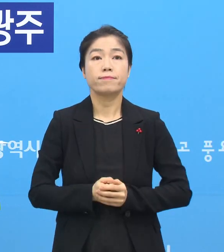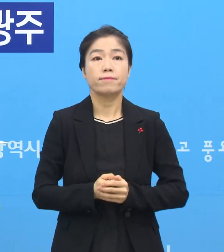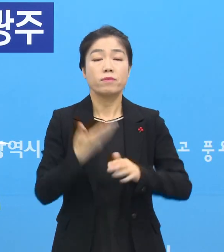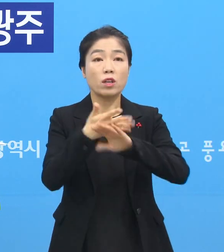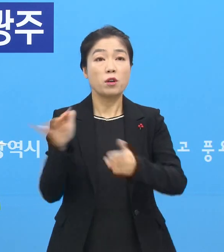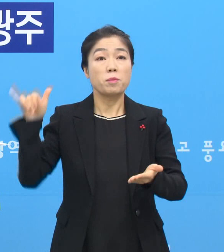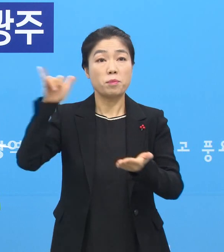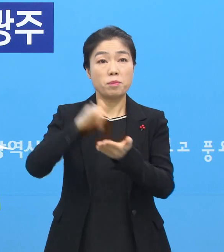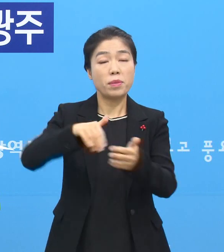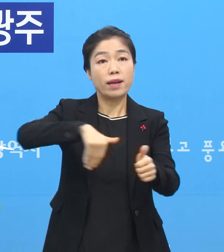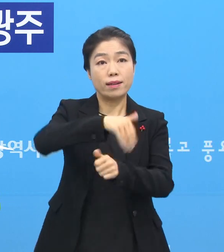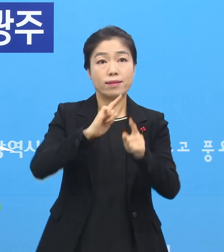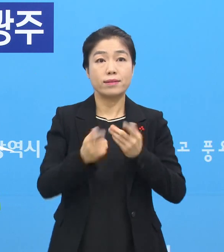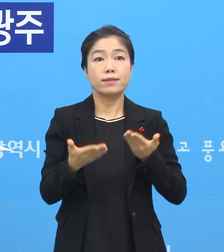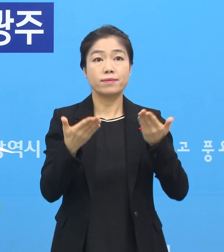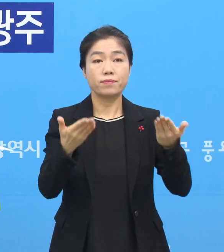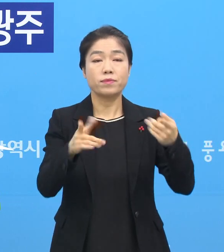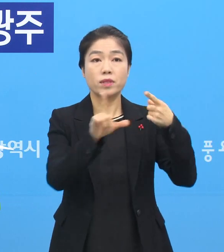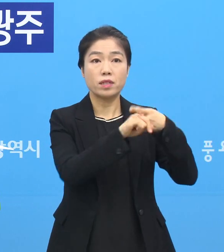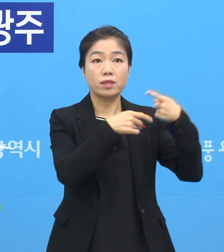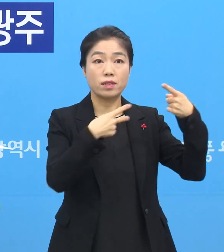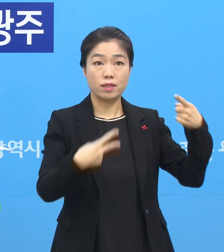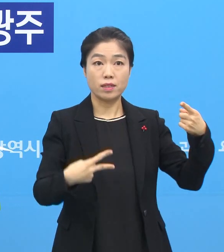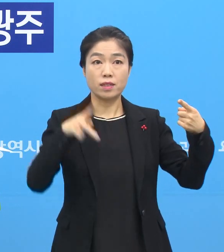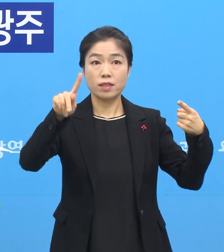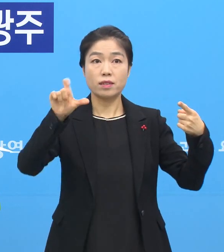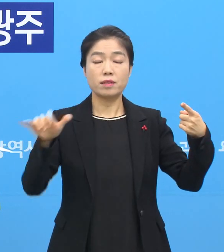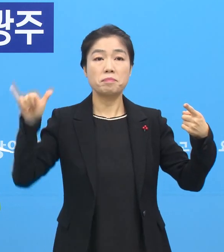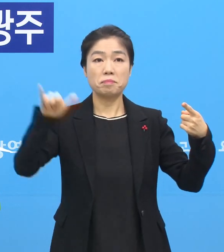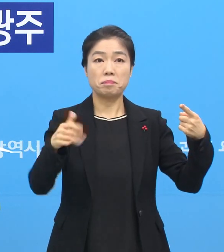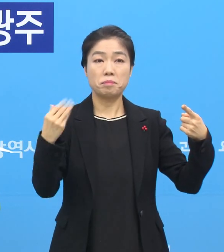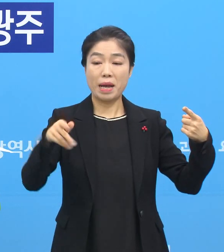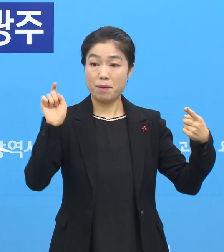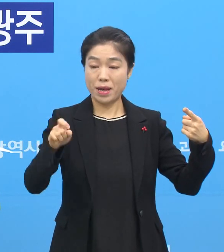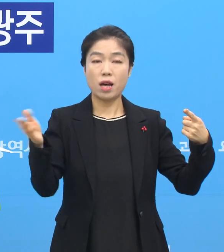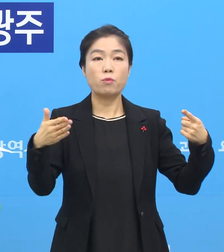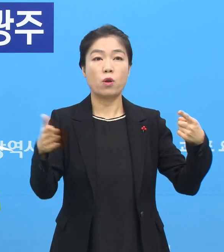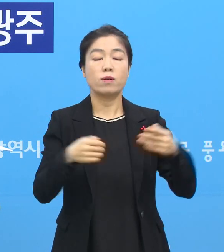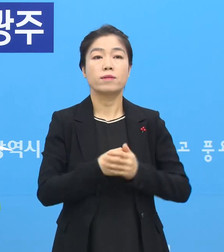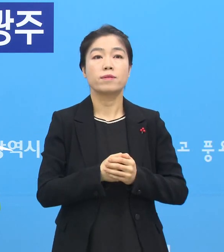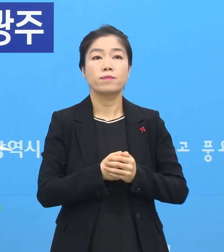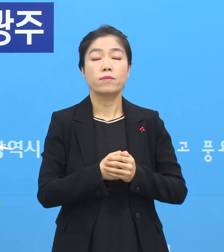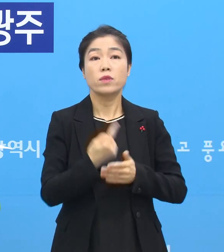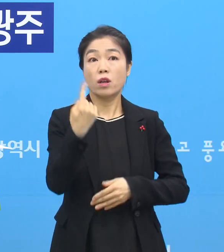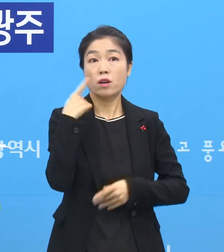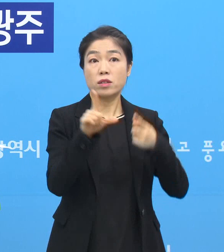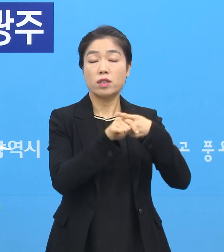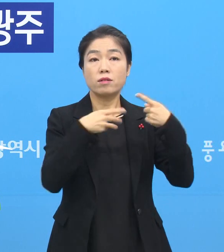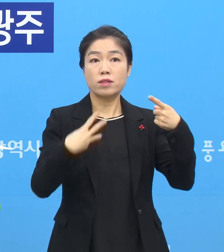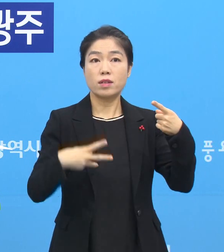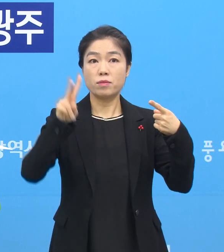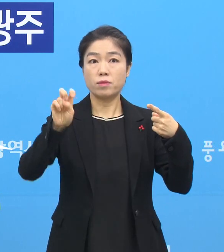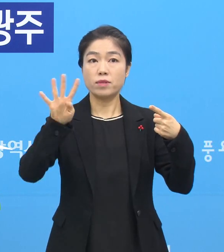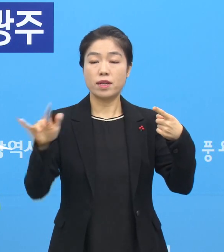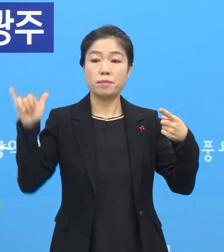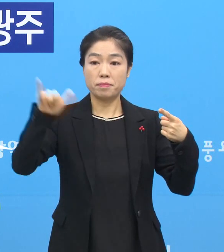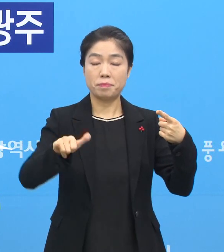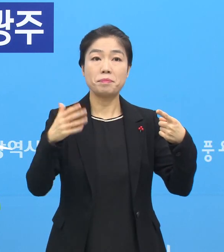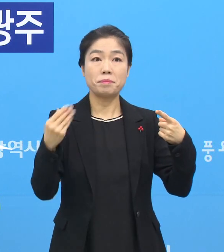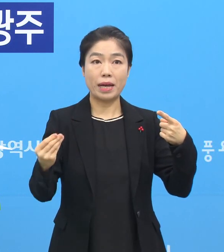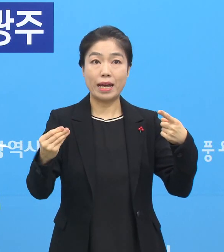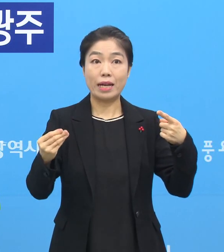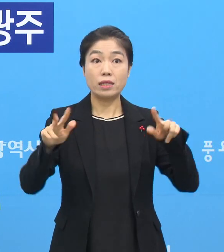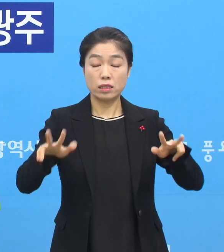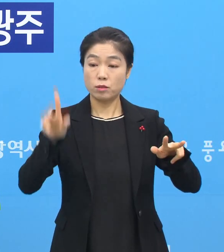해외 입국자 현황입니다. 1월 2일 15명 입국해서 확진자 없습니다. 어제 1월 3일 24명 입국했습니다.